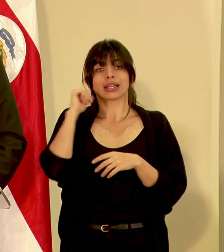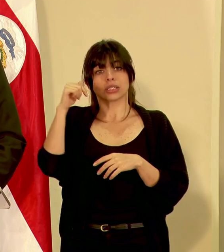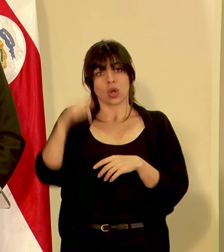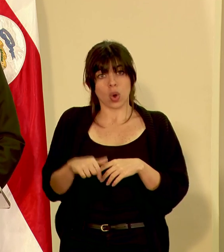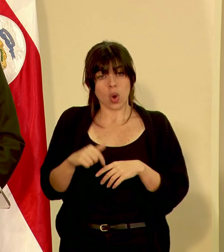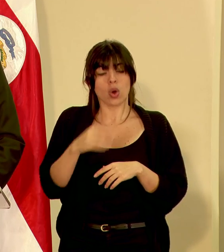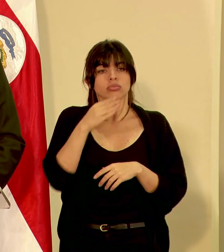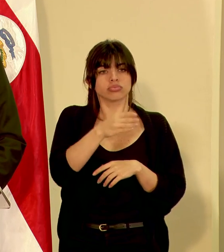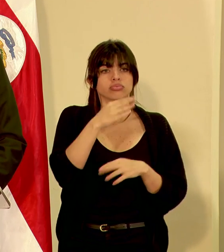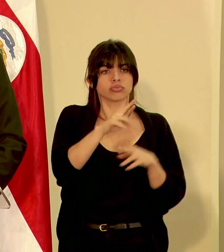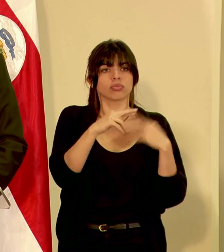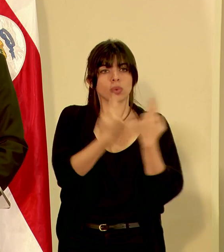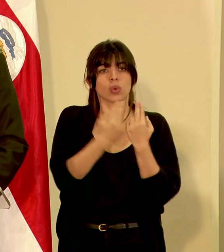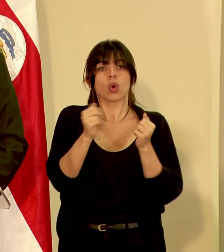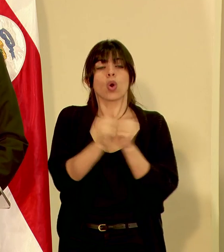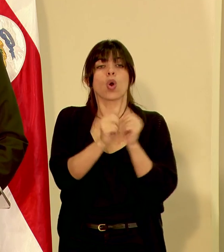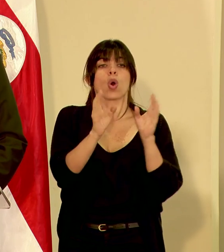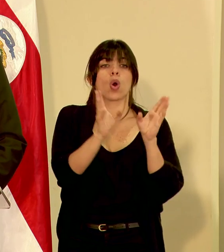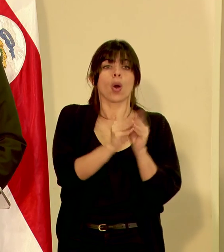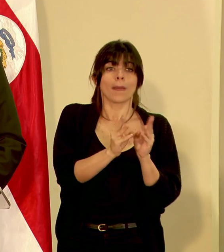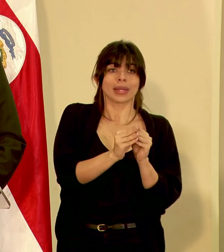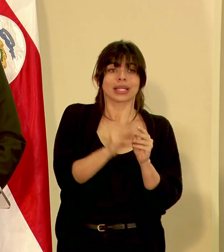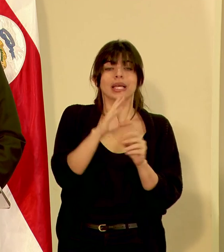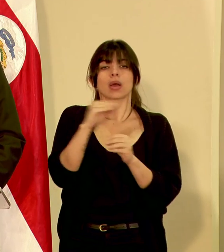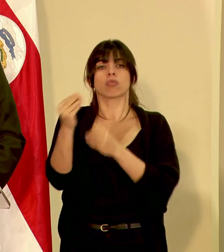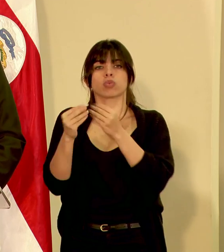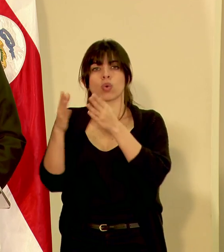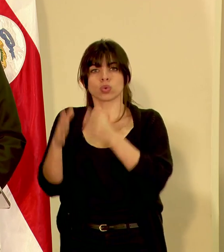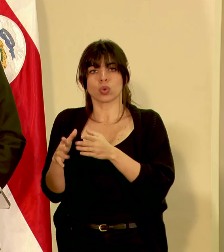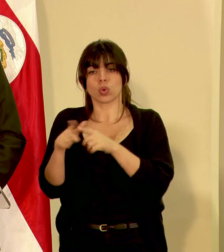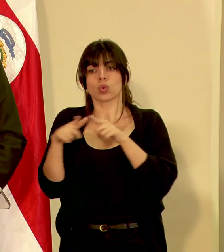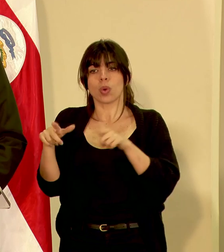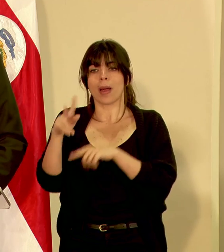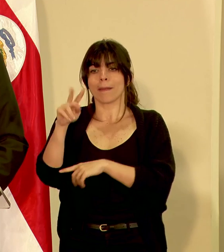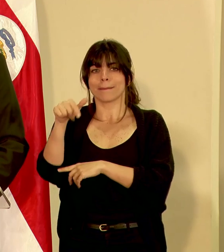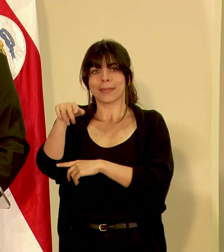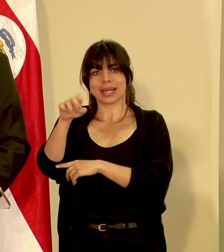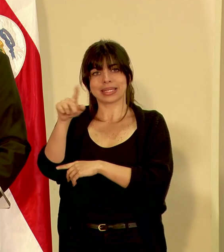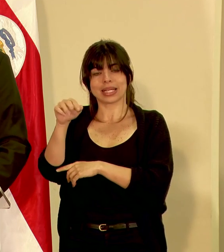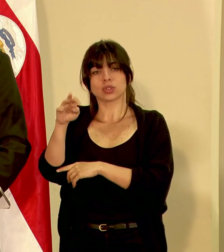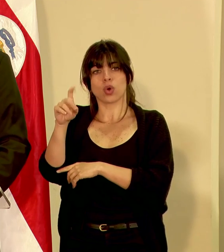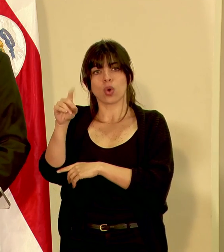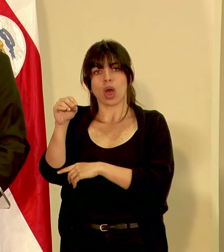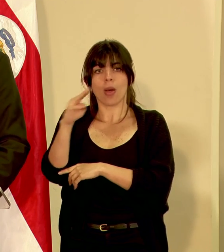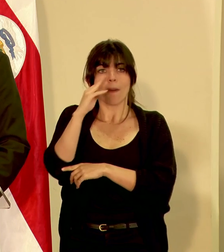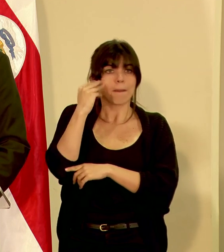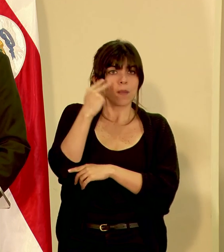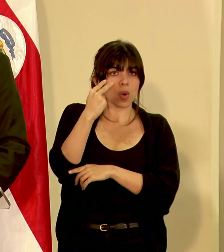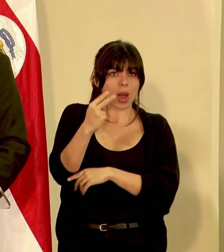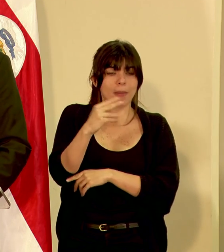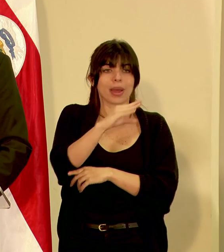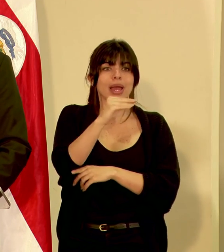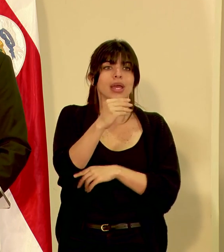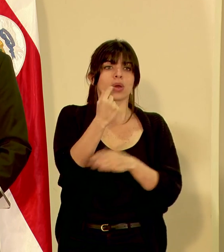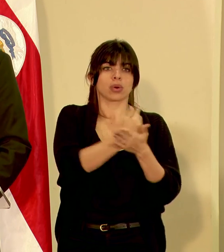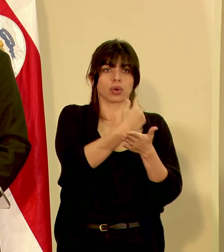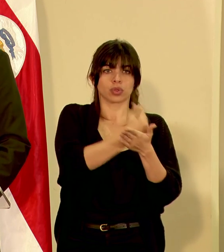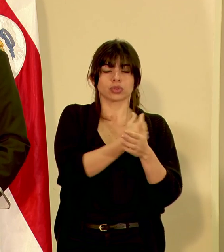reunido con los comités y productores de las zonas de Vázquez de Coronado, Moravia y Guaycochea.